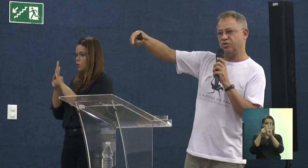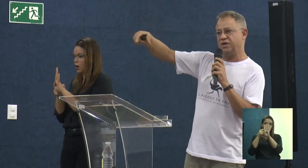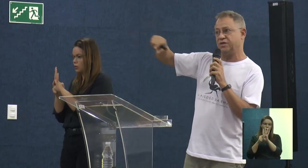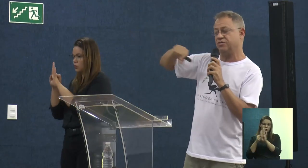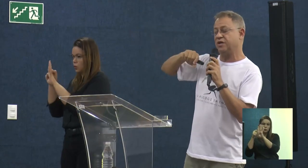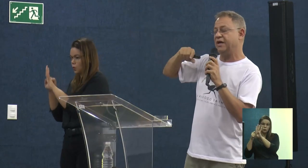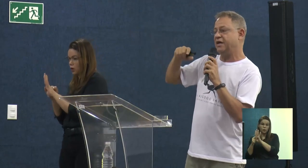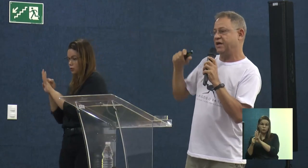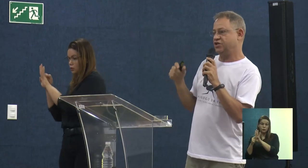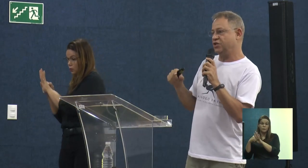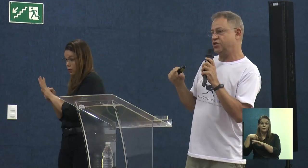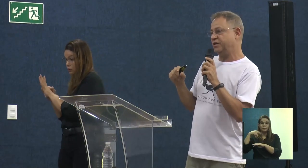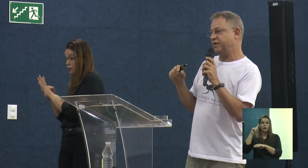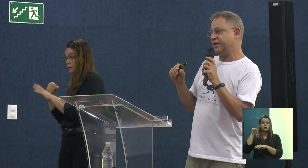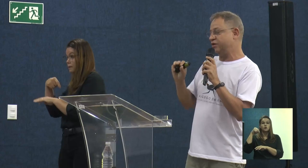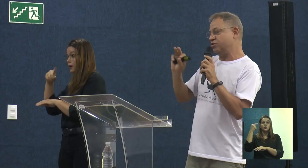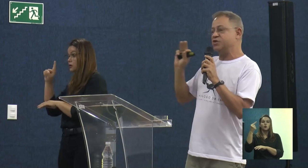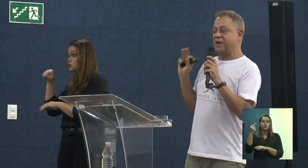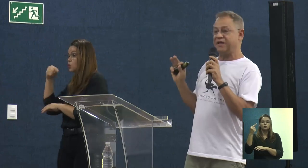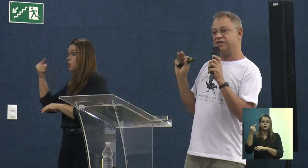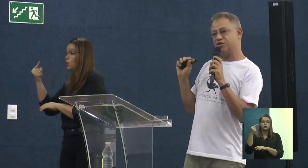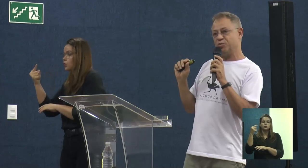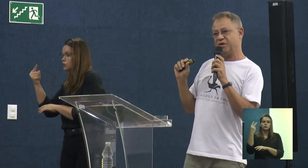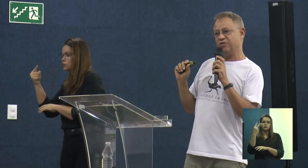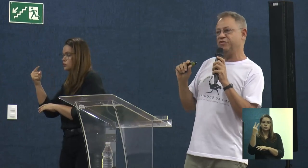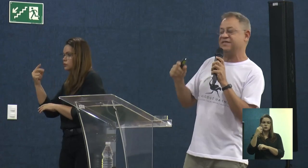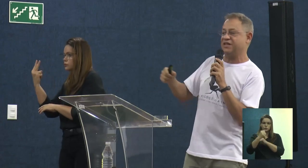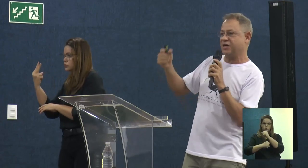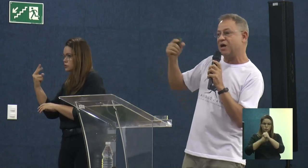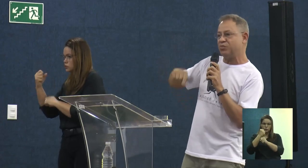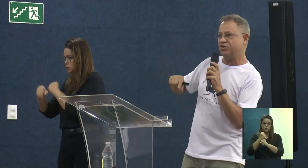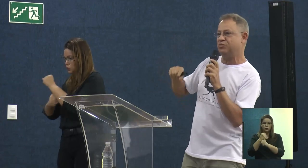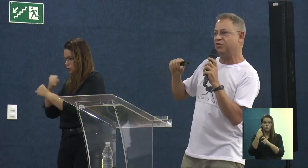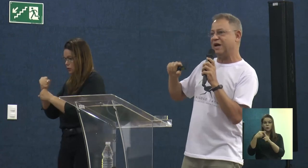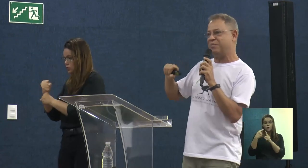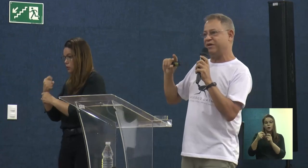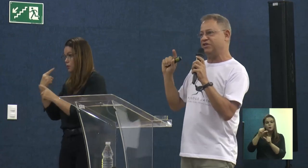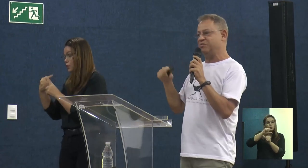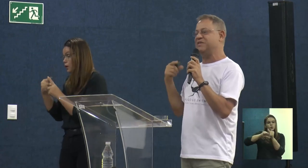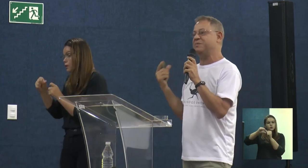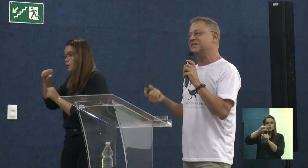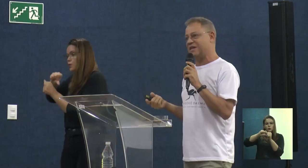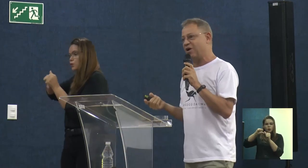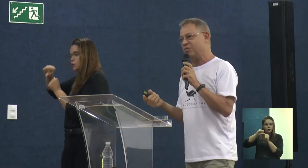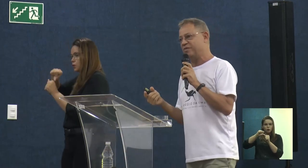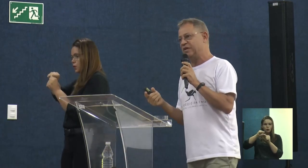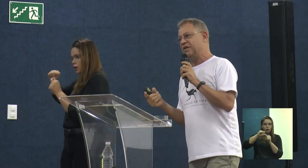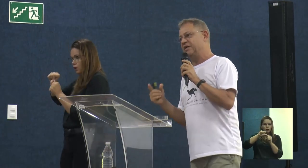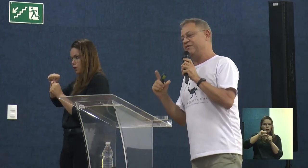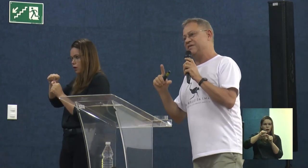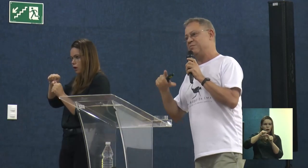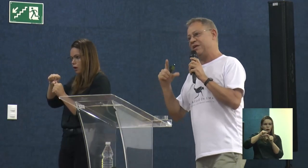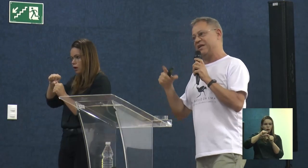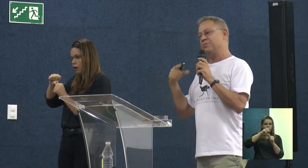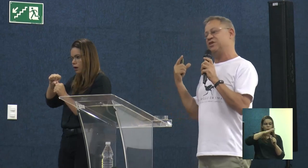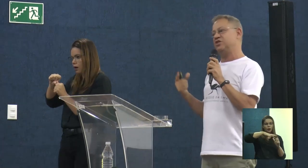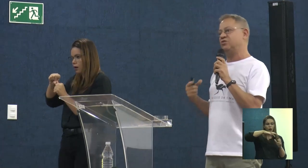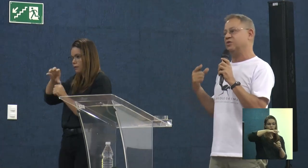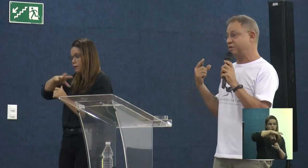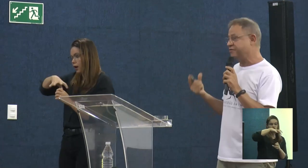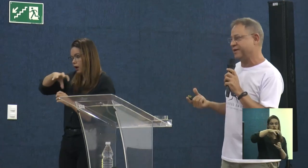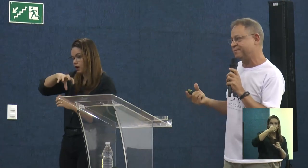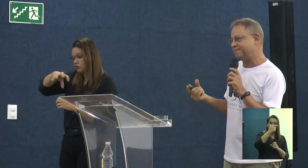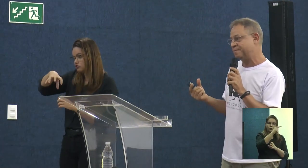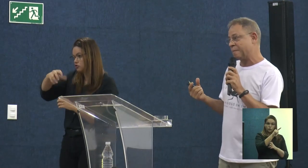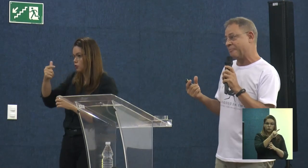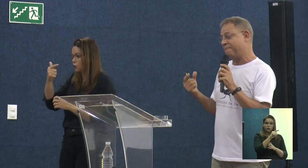do segundo ano, a gente... Isso nos paralisou, porque a universidade acabou de mudar para regime semestral, que vai ser implantada a partir